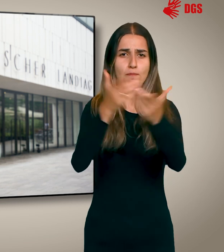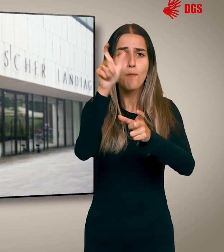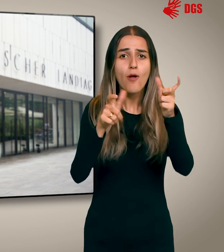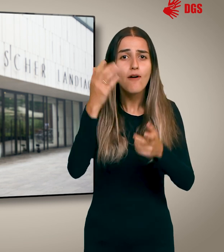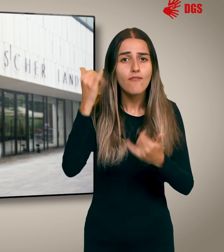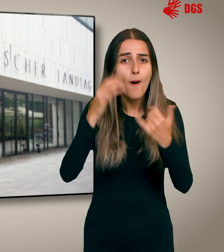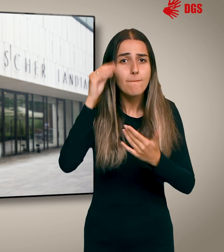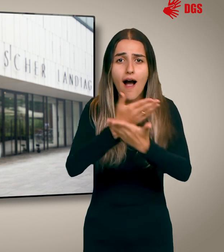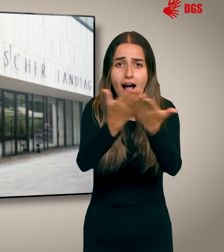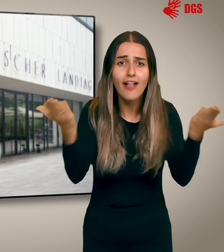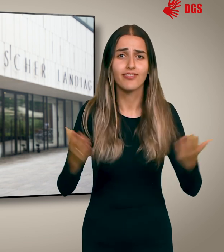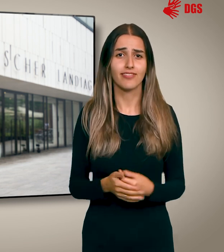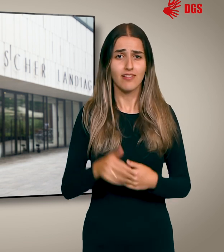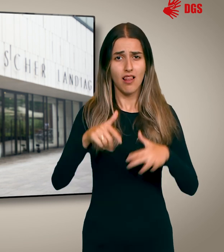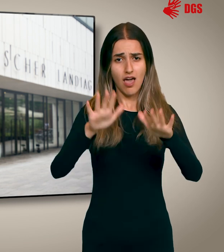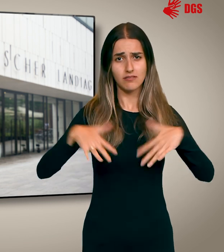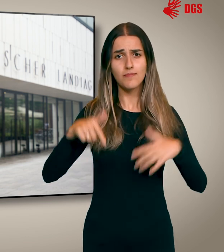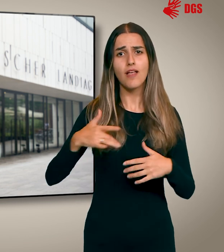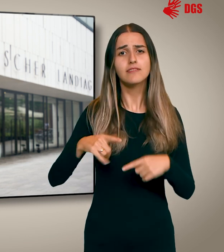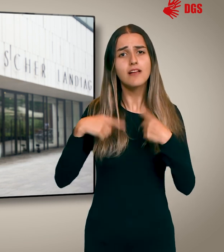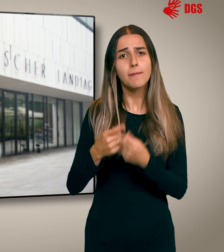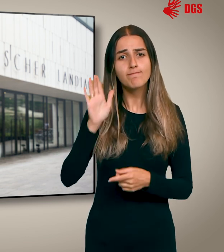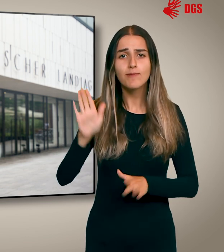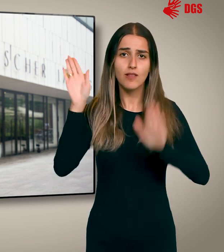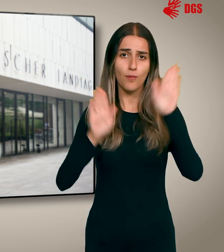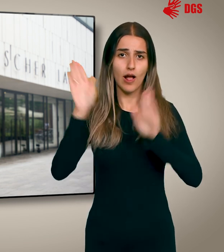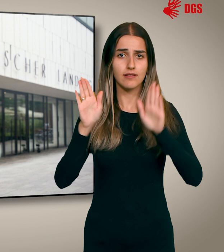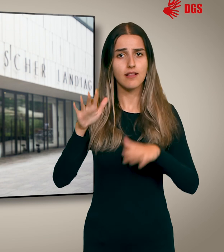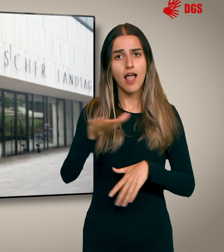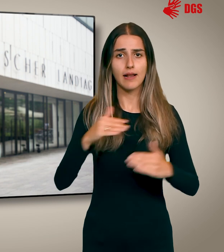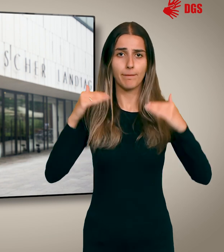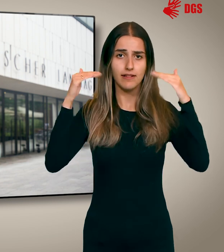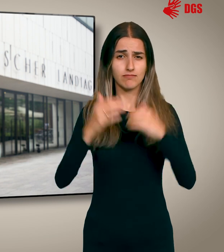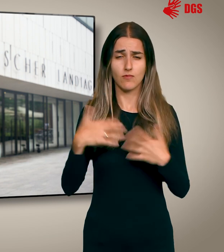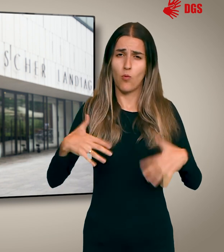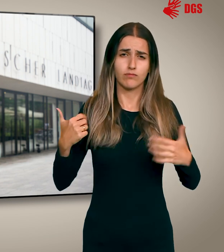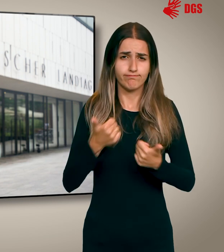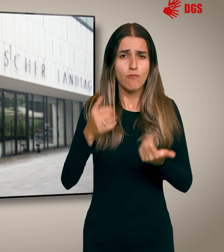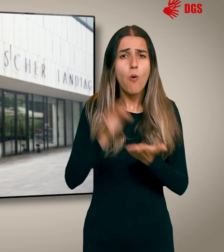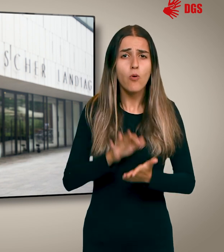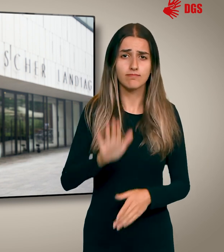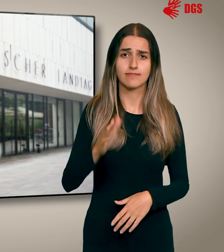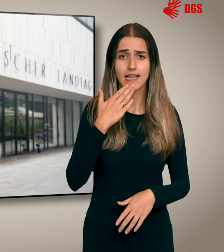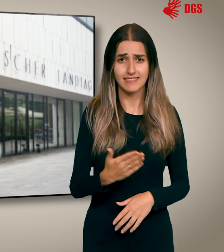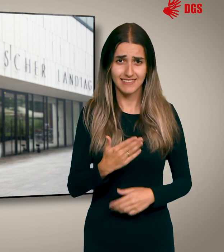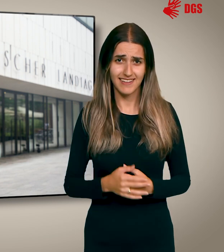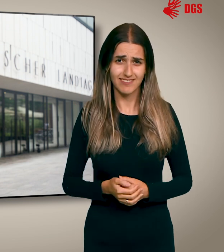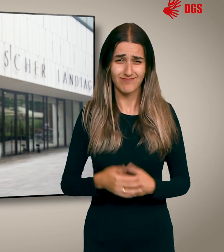Bürgerinnen und Bürger. Der Landtag, die Herzkammer der Demokratie auf Landesebene, ist wohl einer der spannendsten Orte in Hessen. Und genau